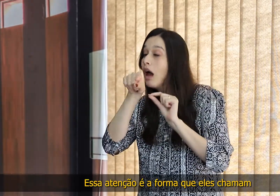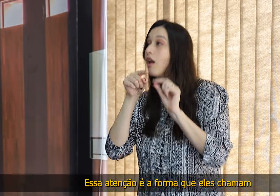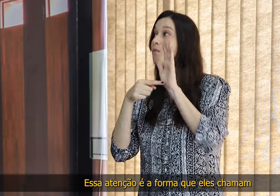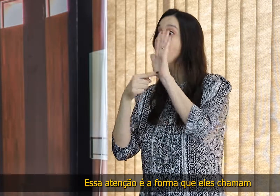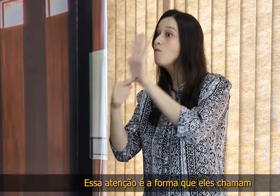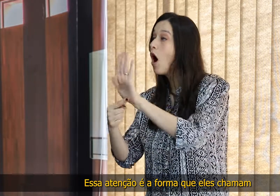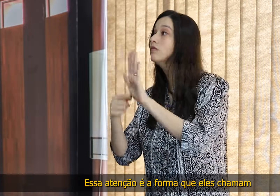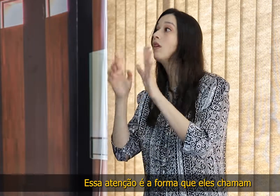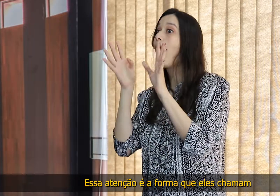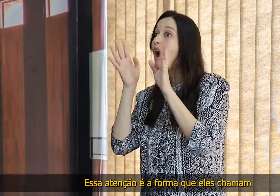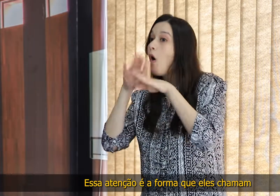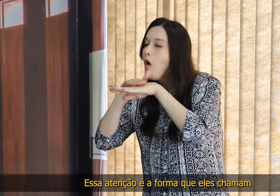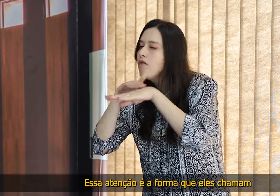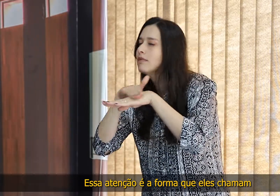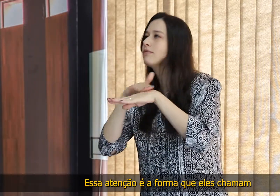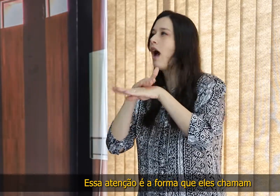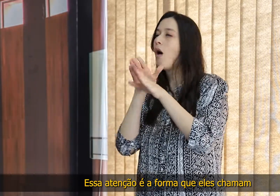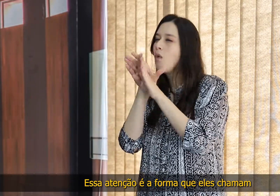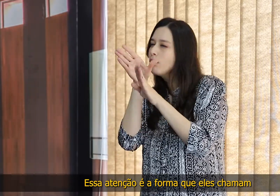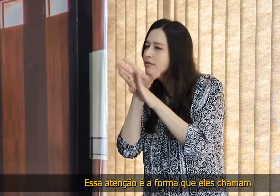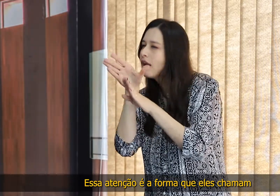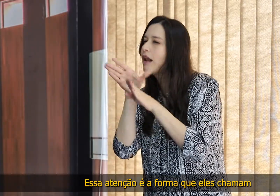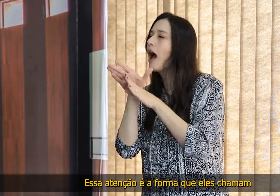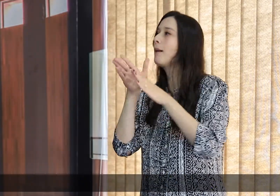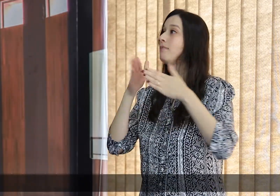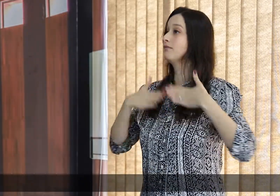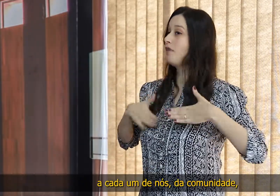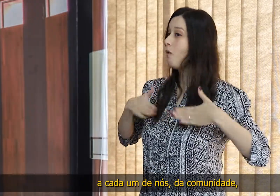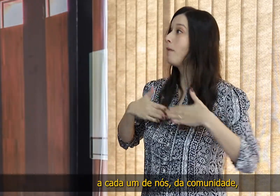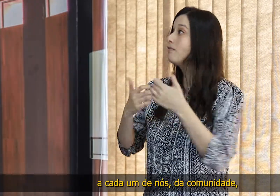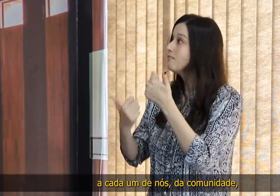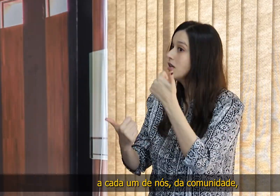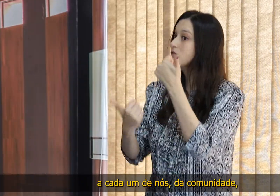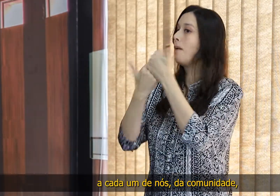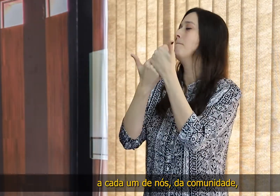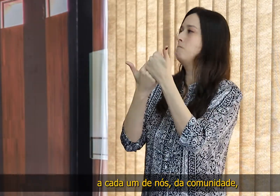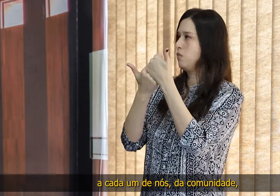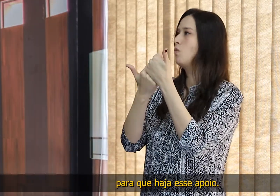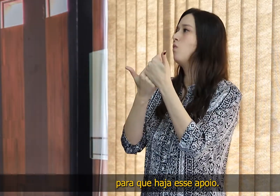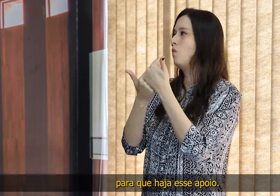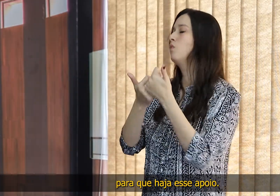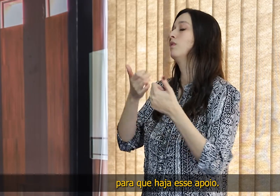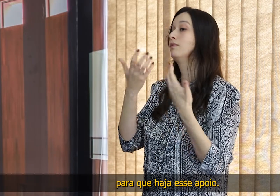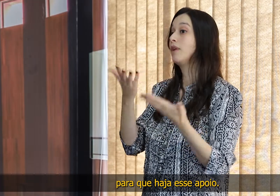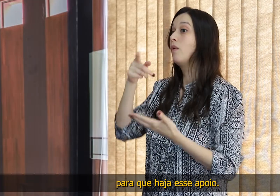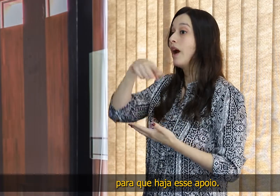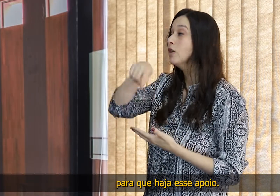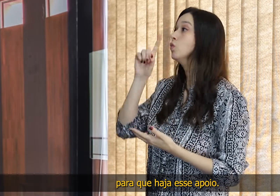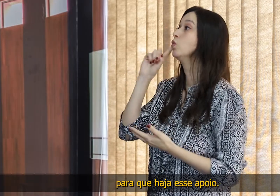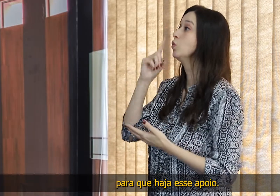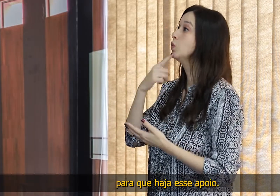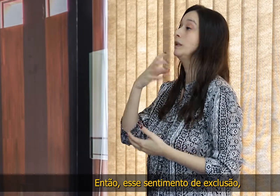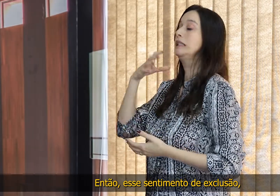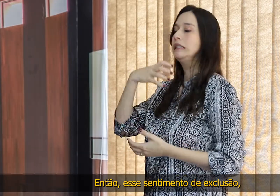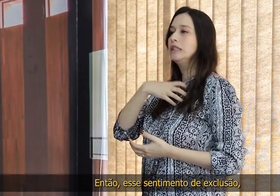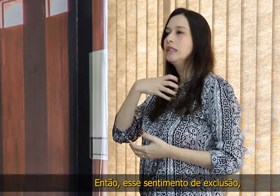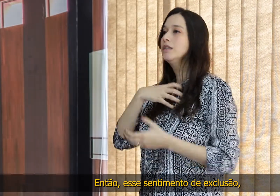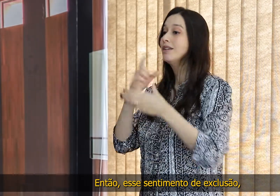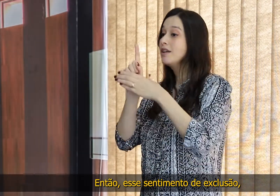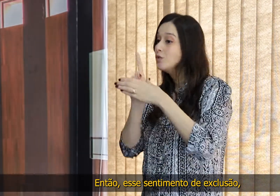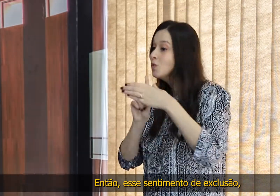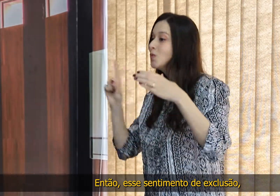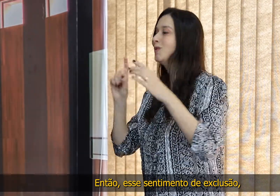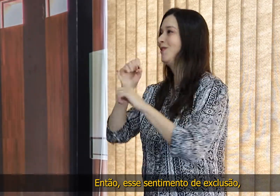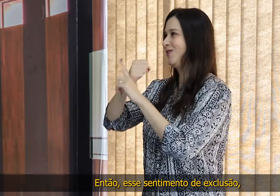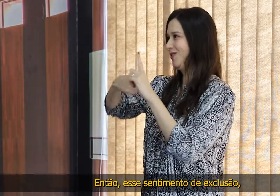atenção é a forma que eles chamam a cada um de nós da comunidade para que haja esse apoio. Então, esse